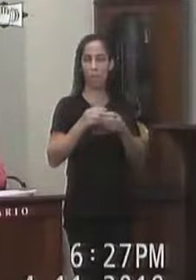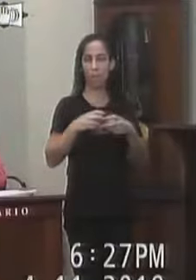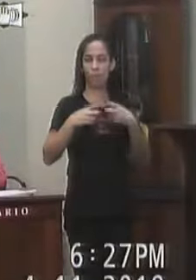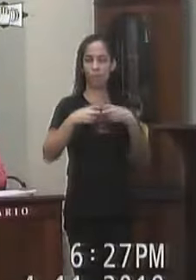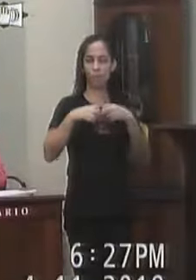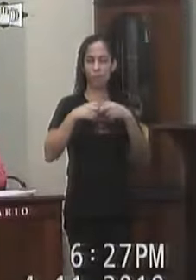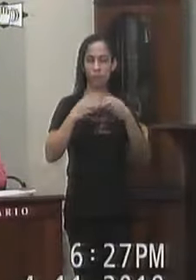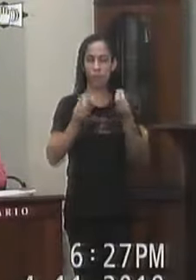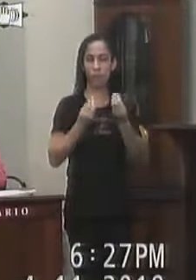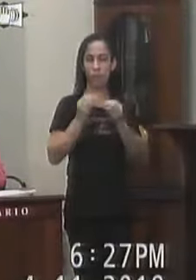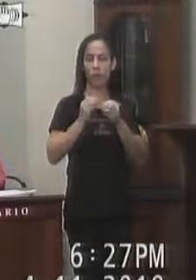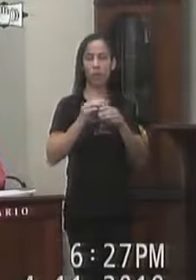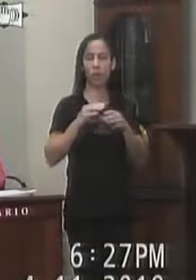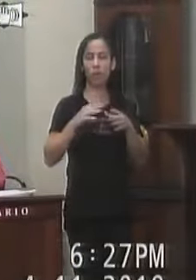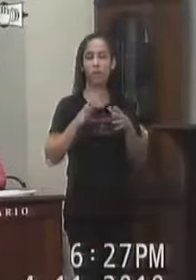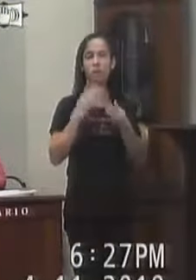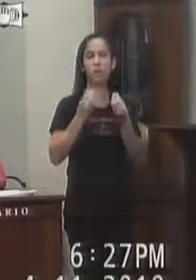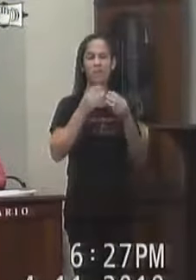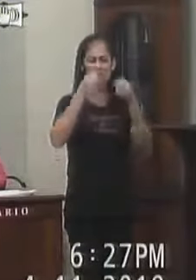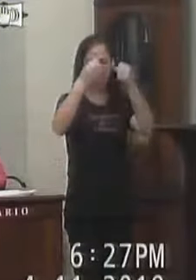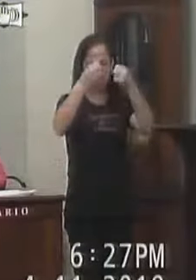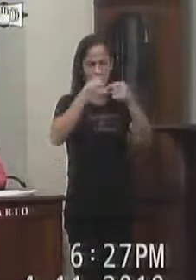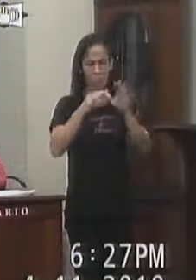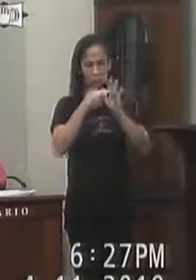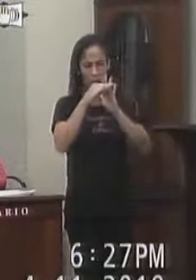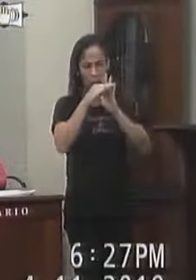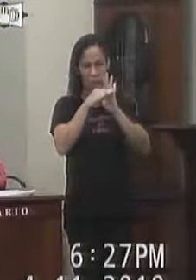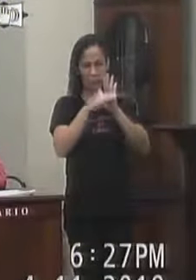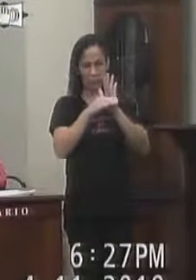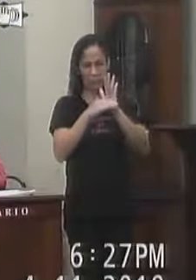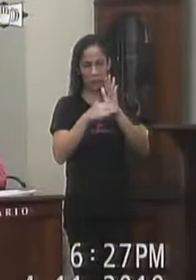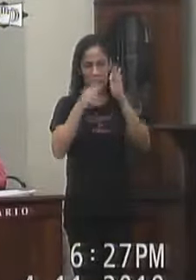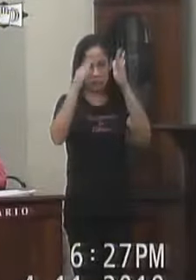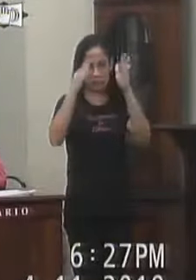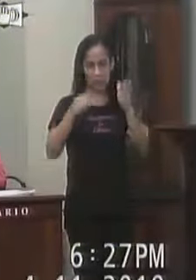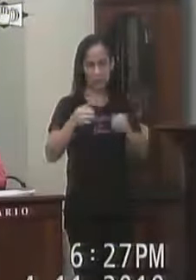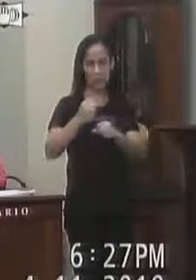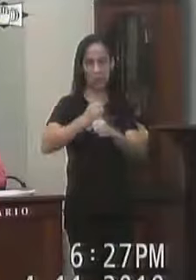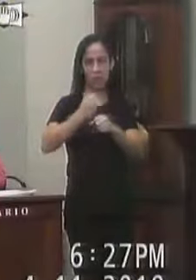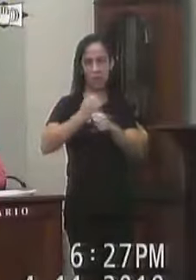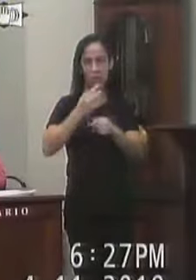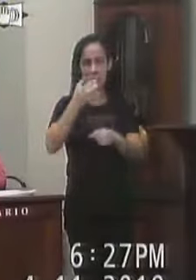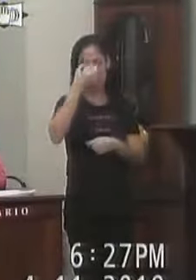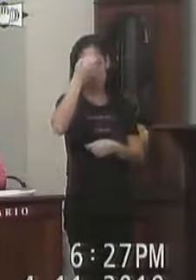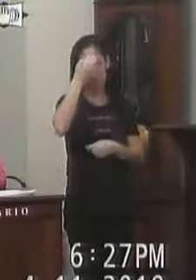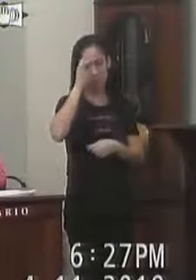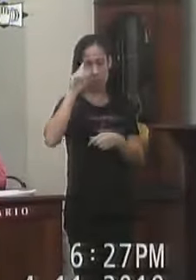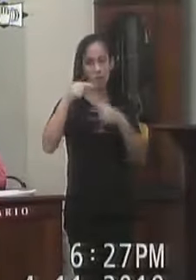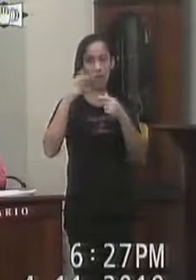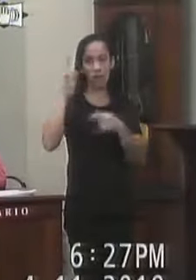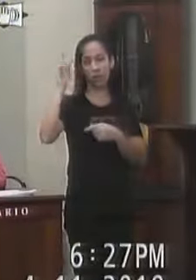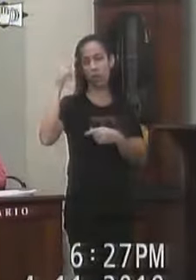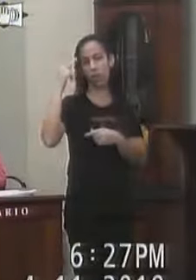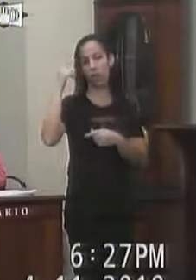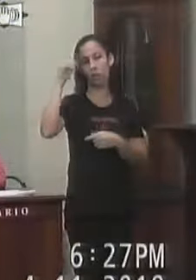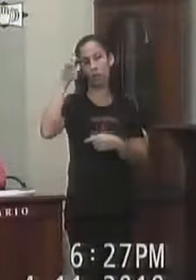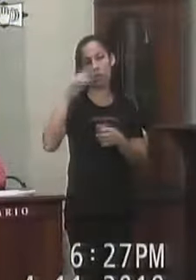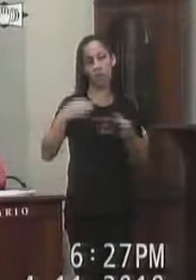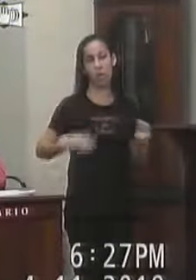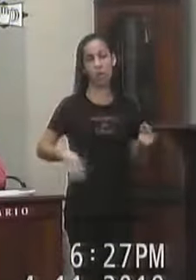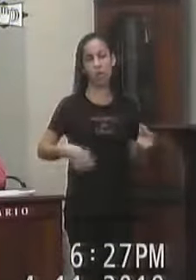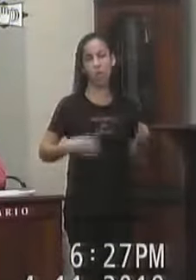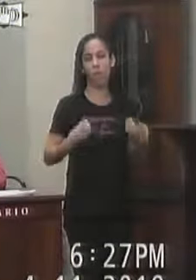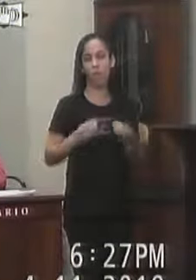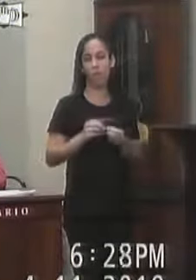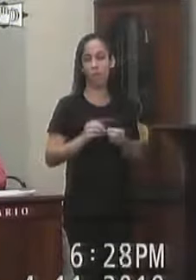Originalidade Para requer A corriqueza De detalhes As construções Contribuindo Para a preservação Da memória Identidade histórica Da fundamentação Devido